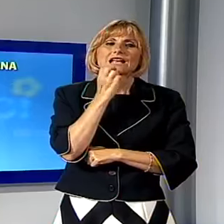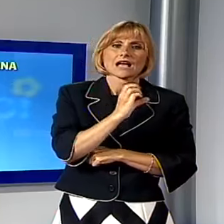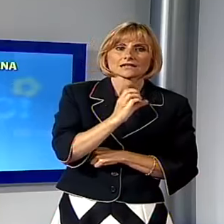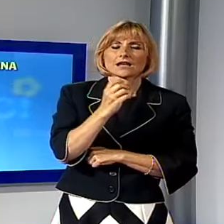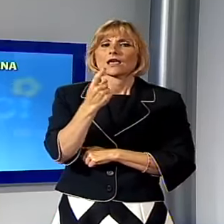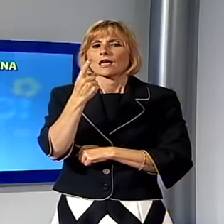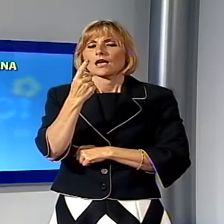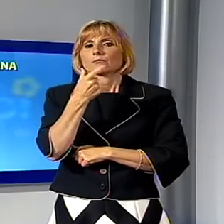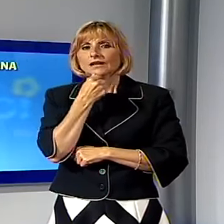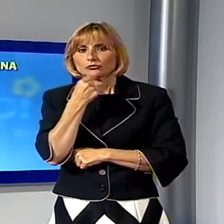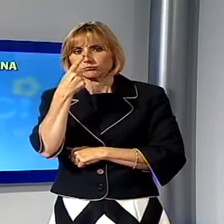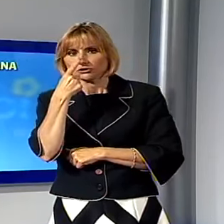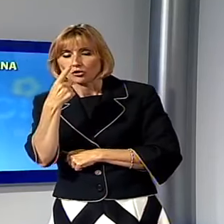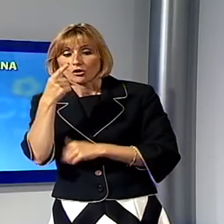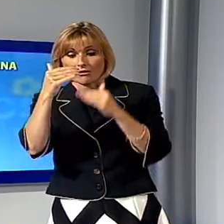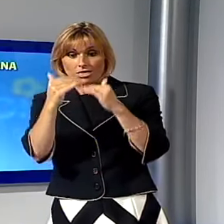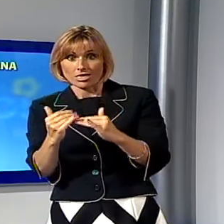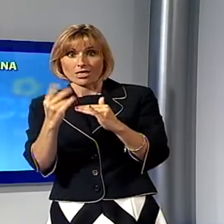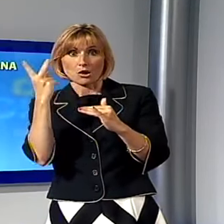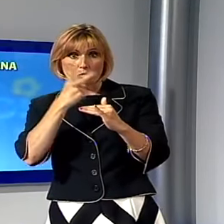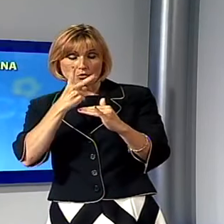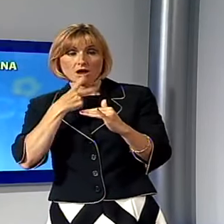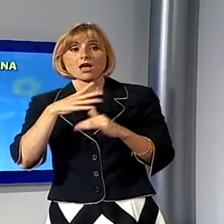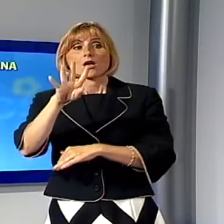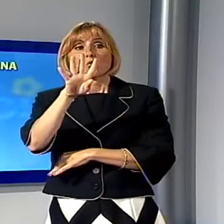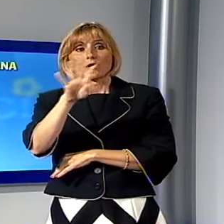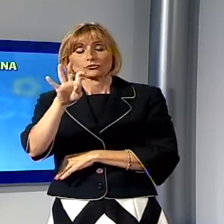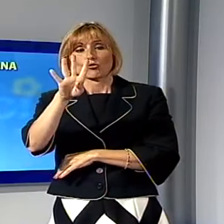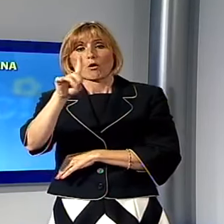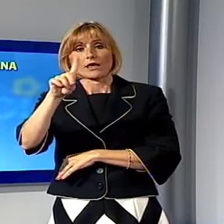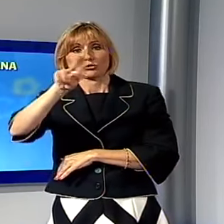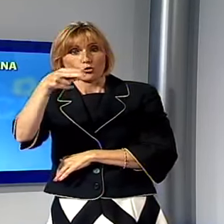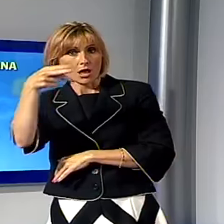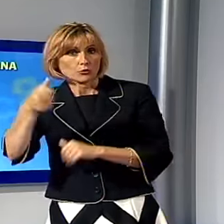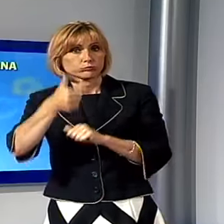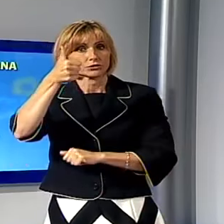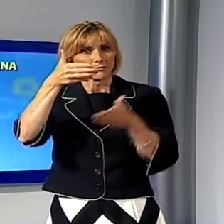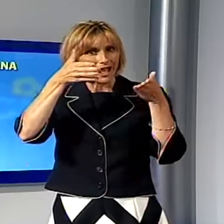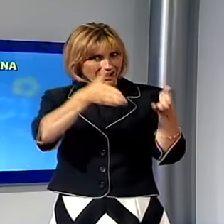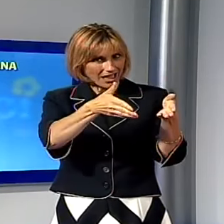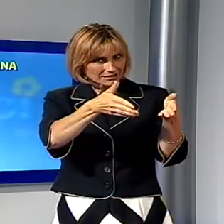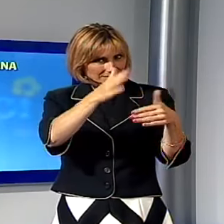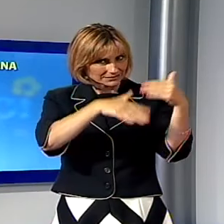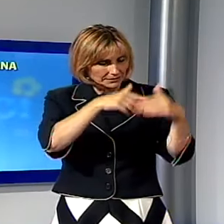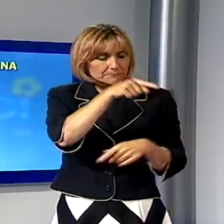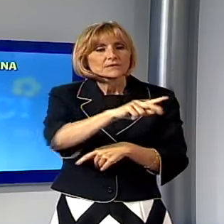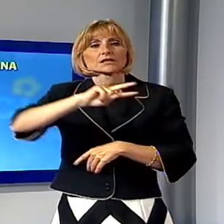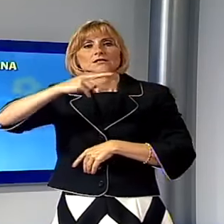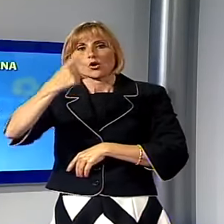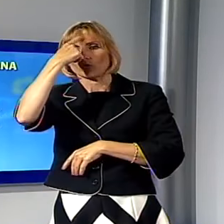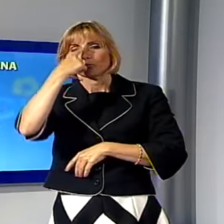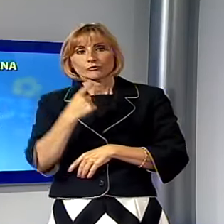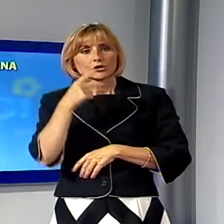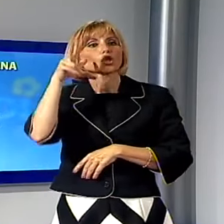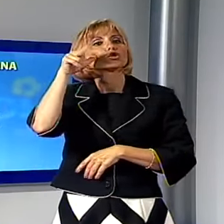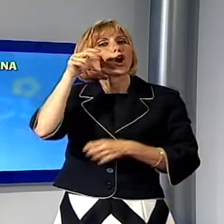Pistoia ma Lucca arriva subito dopo con una media di 441 euro per la prima classe di merito nel secondo profilo